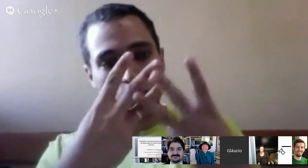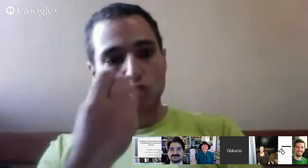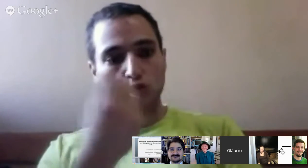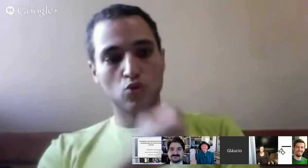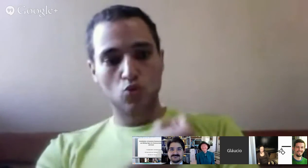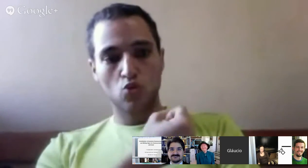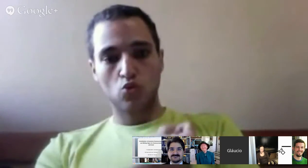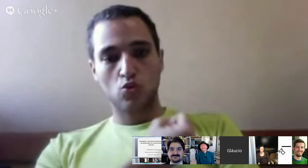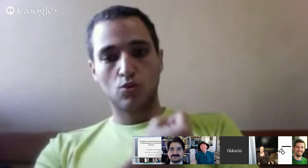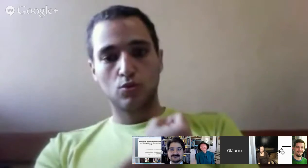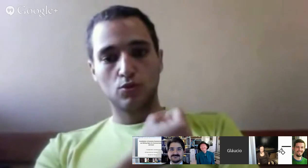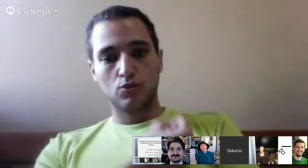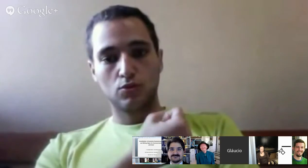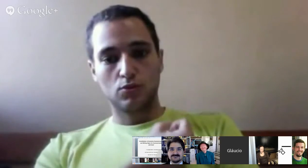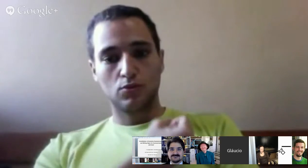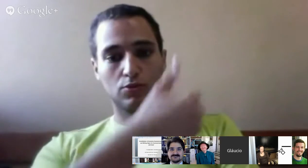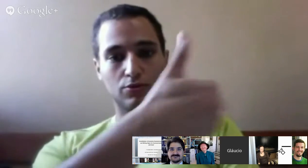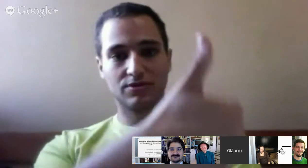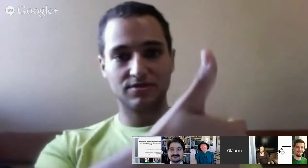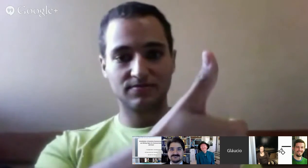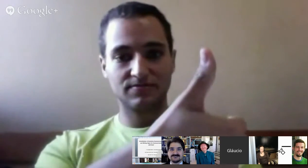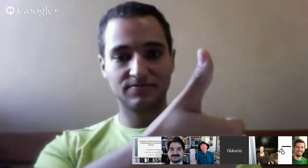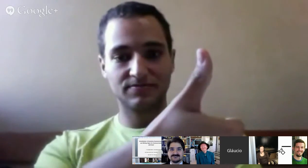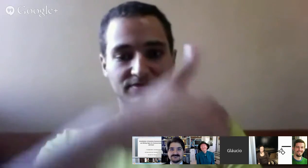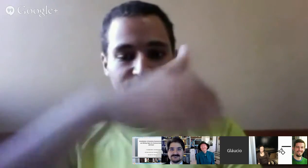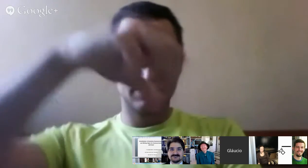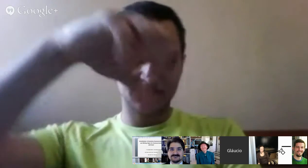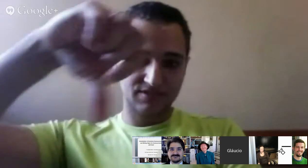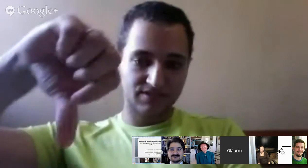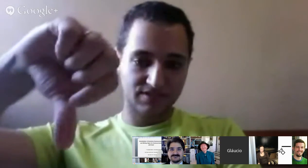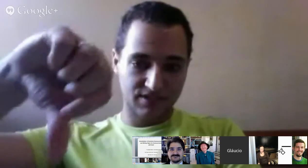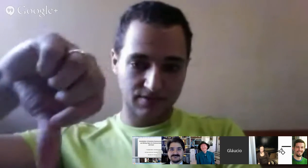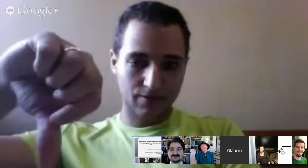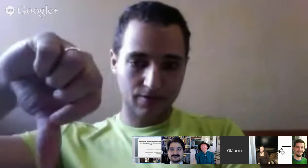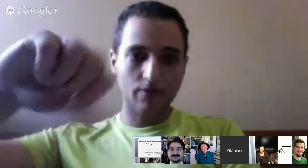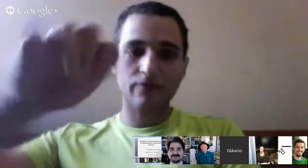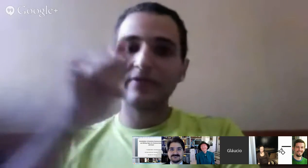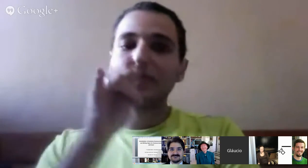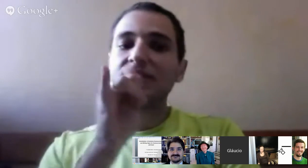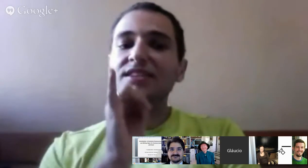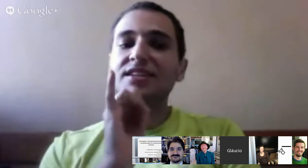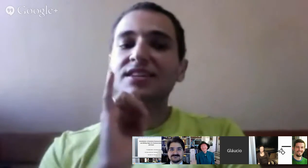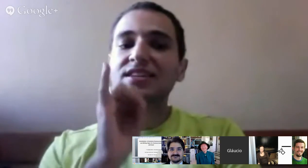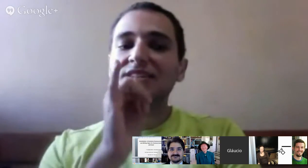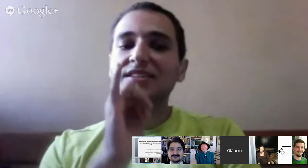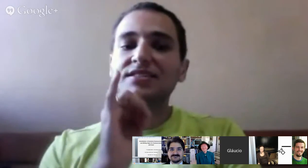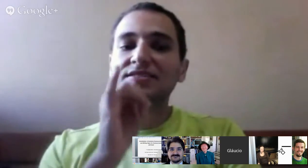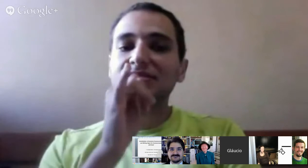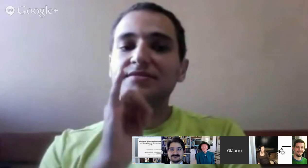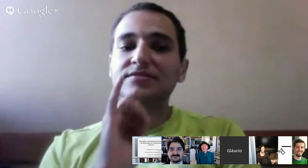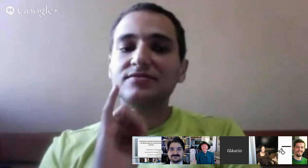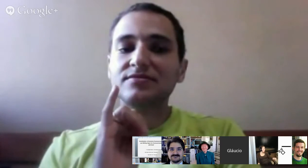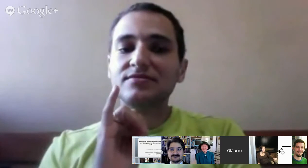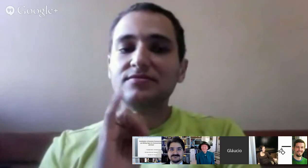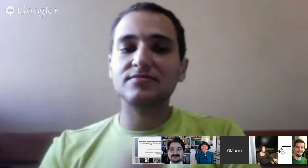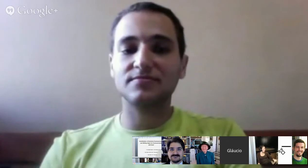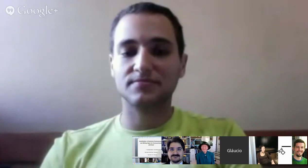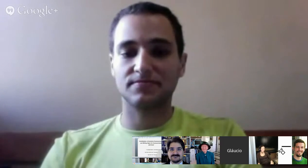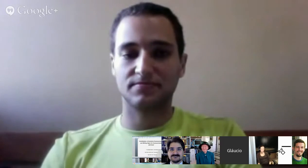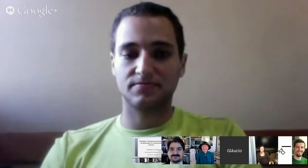é possível visualizar no PowerPoint os desenhos no PowerPoint